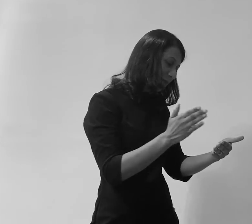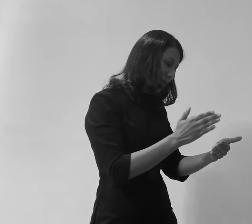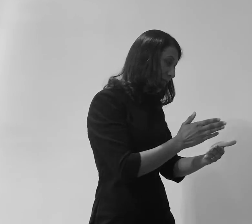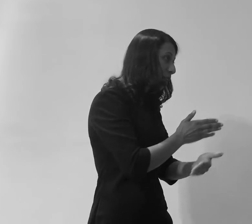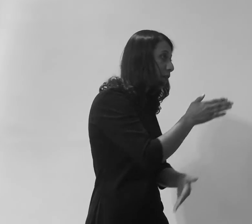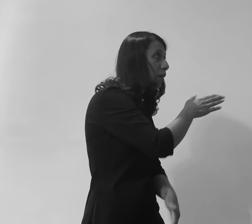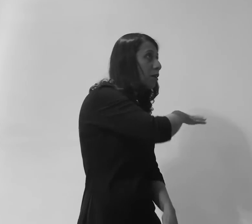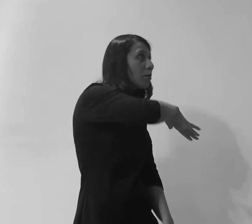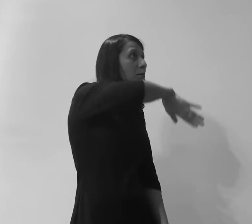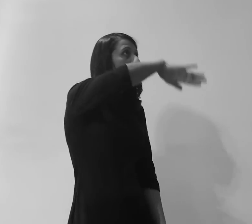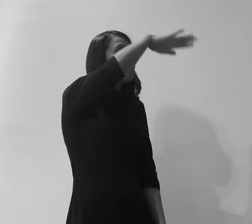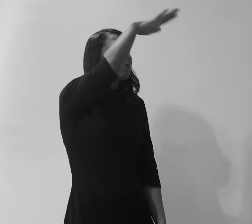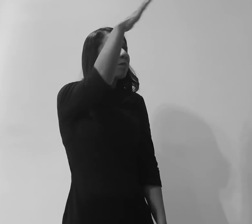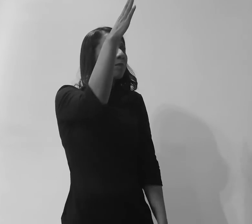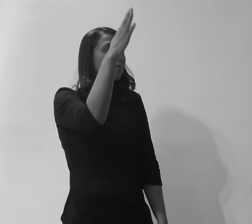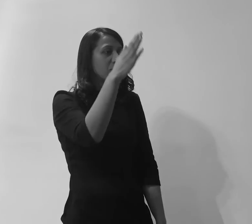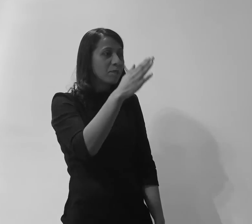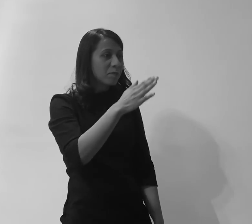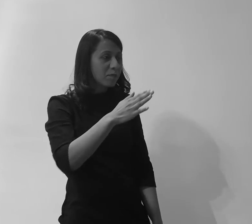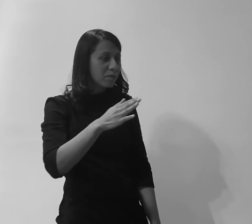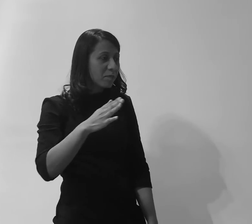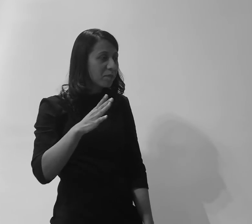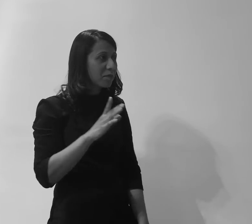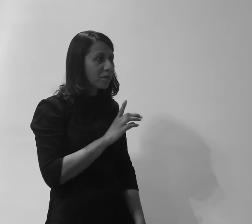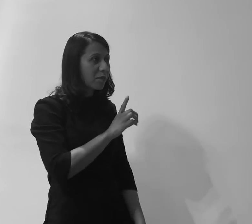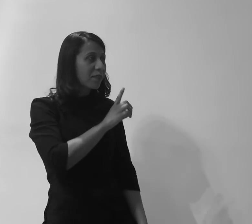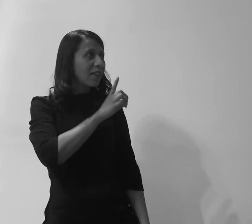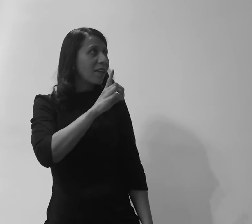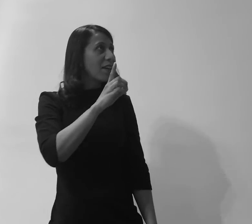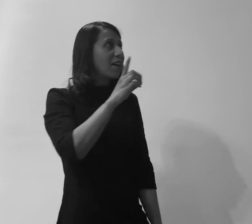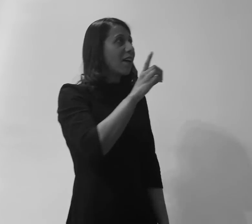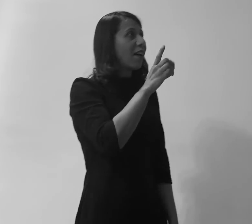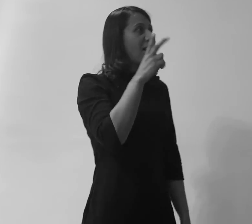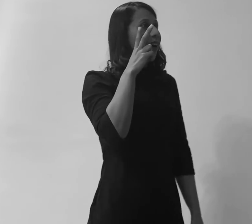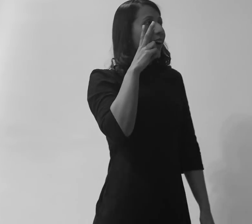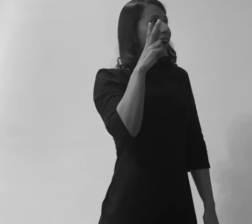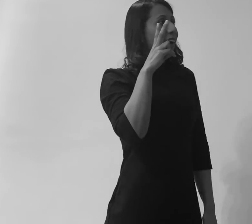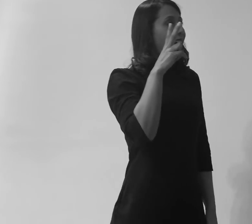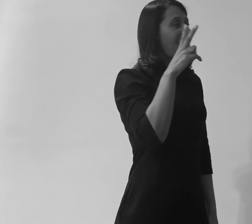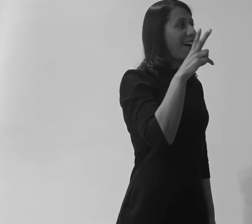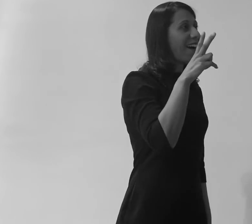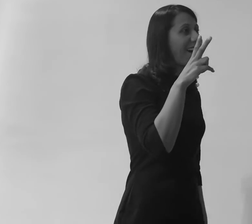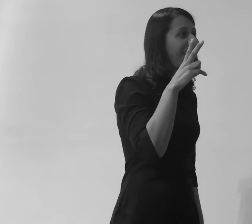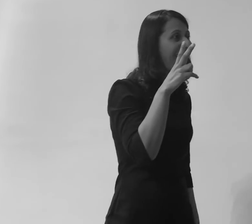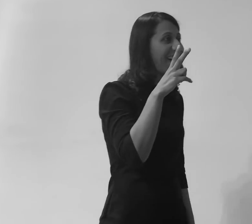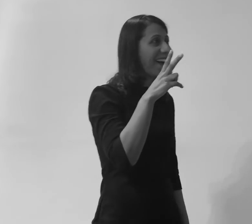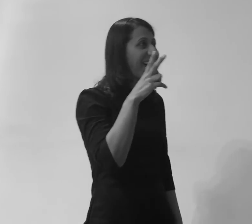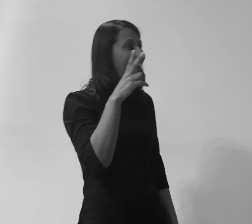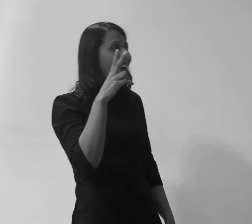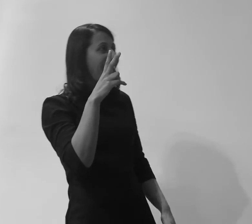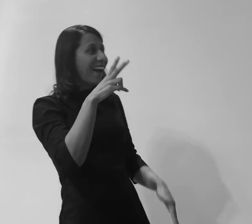Suba ao monte, olhe a terra